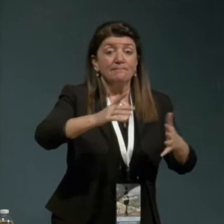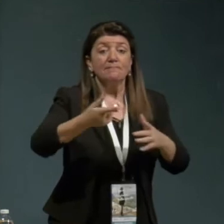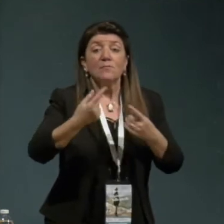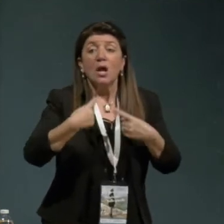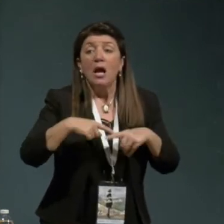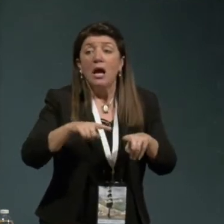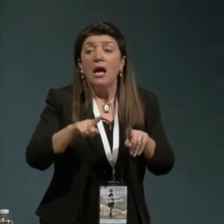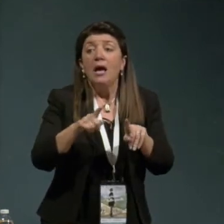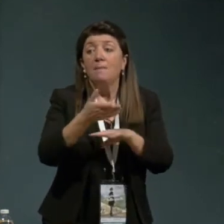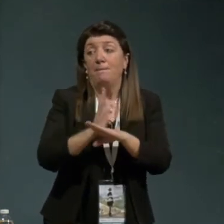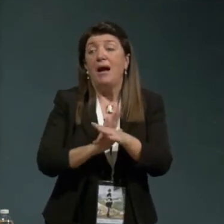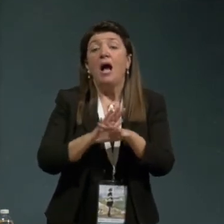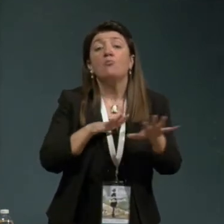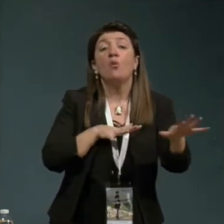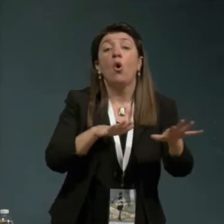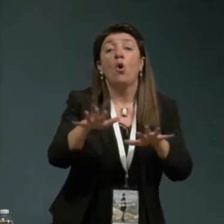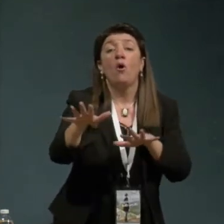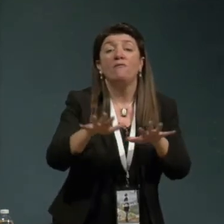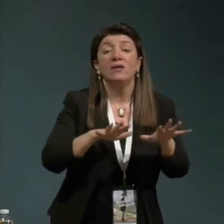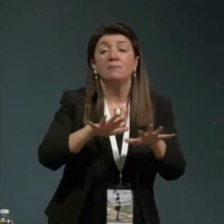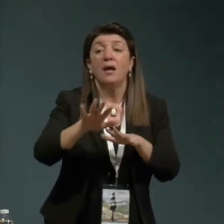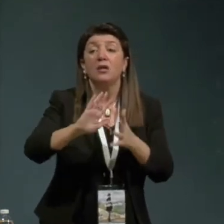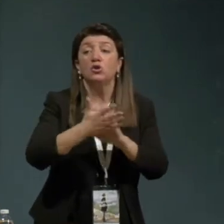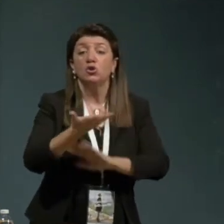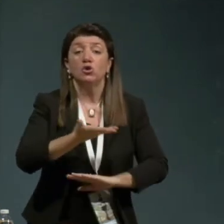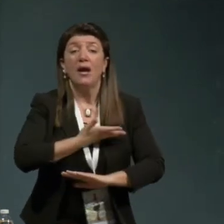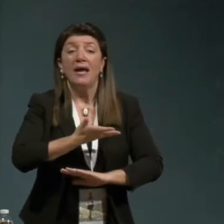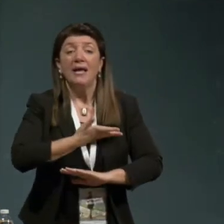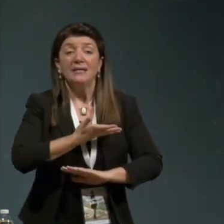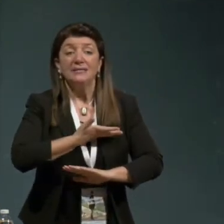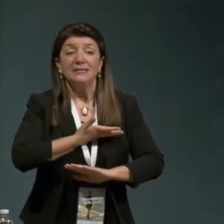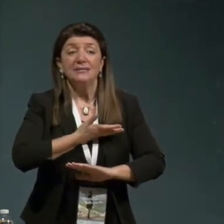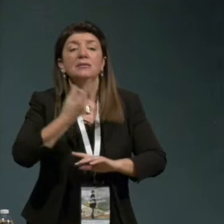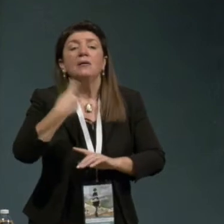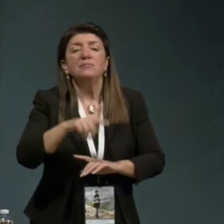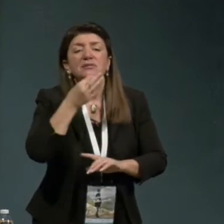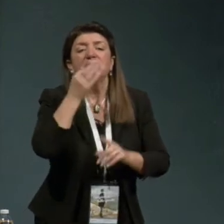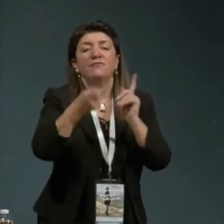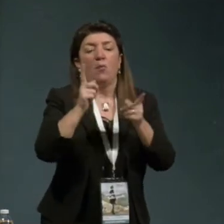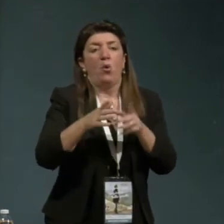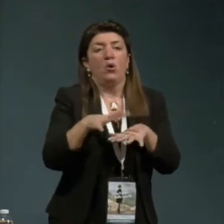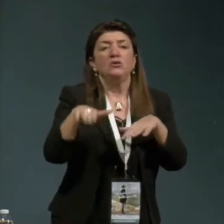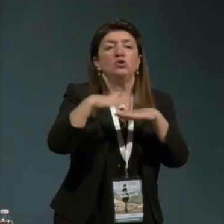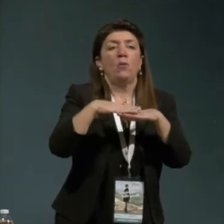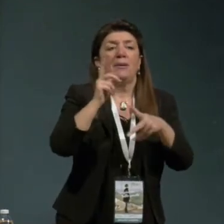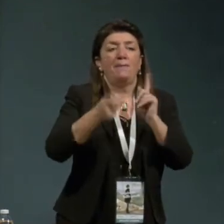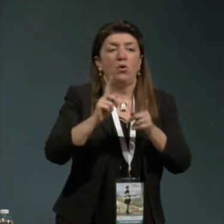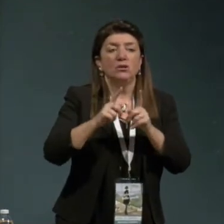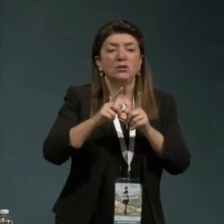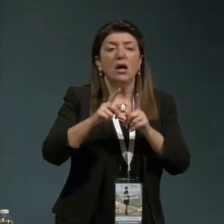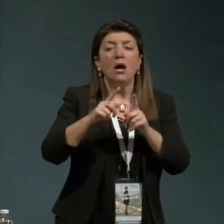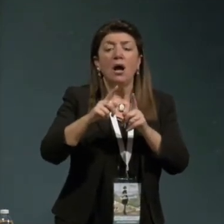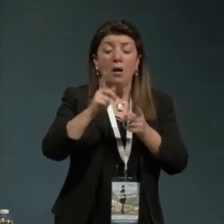esistenziale infrapolitico e politico e dopo la